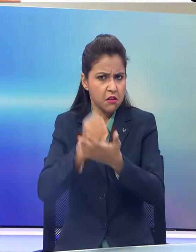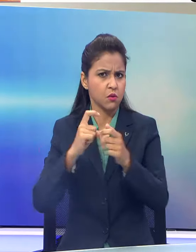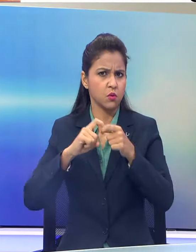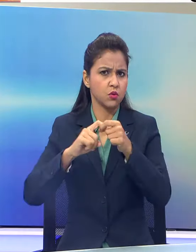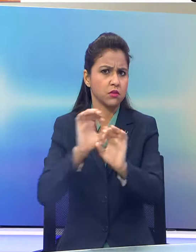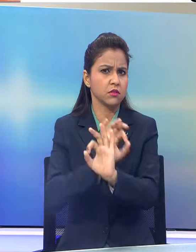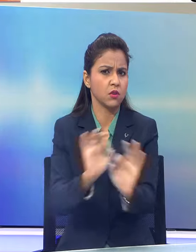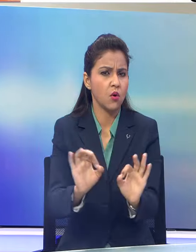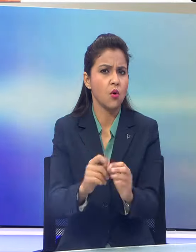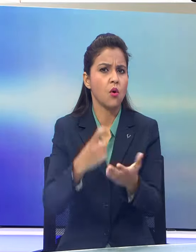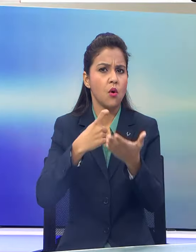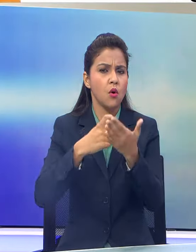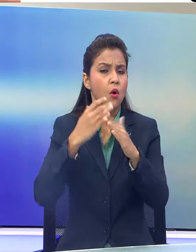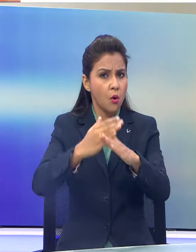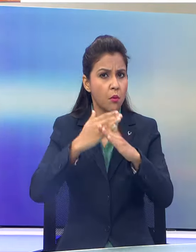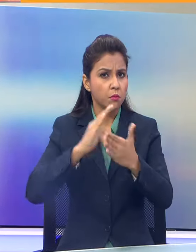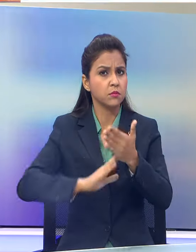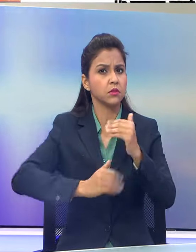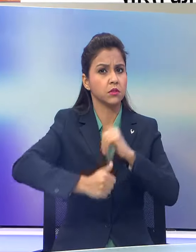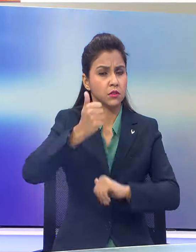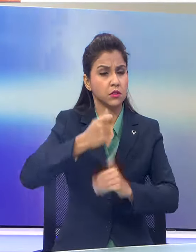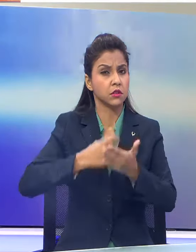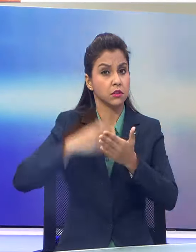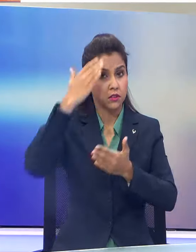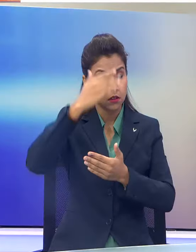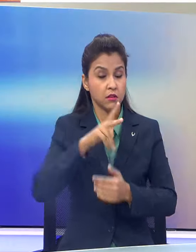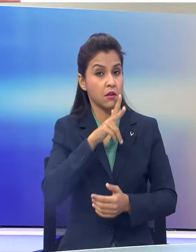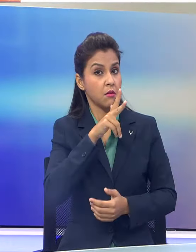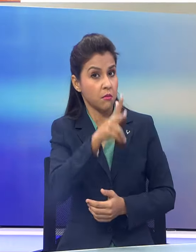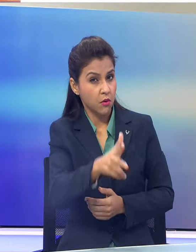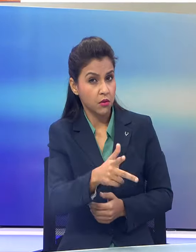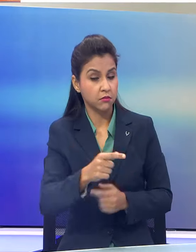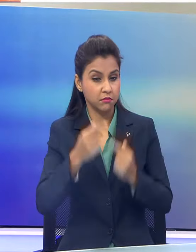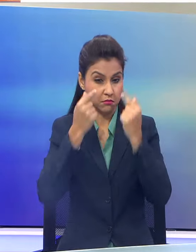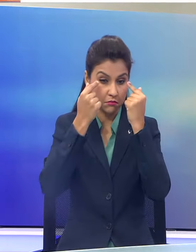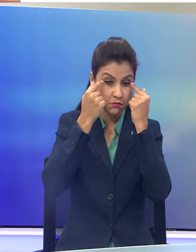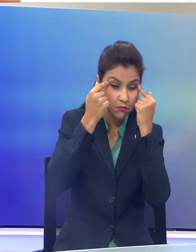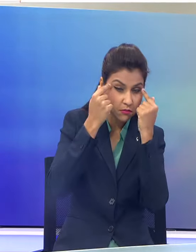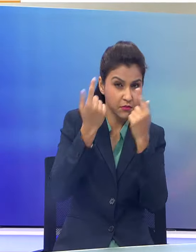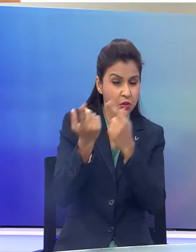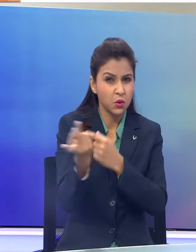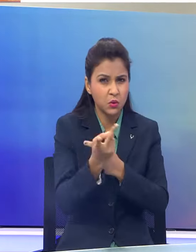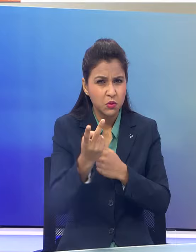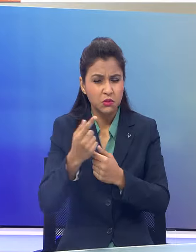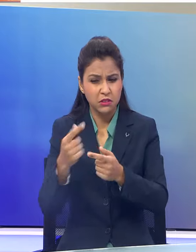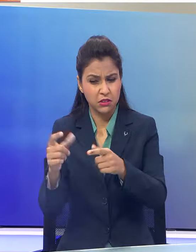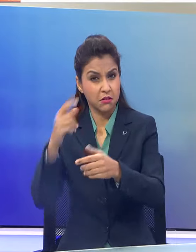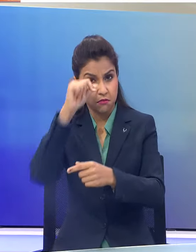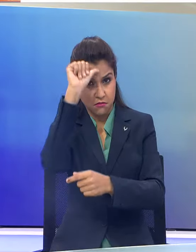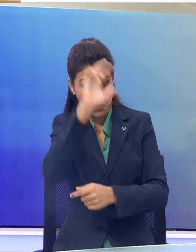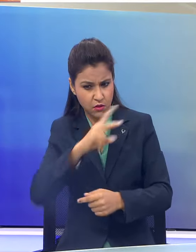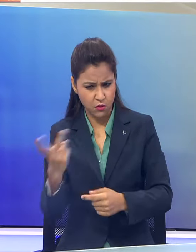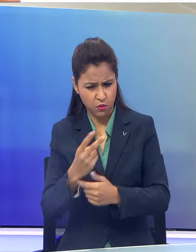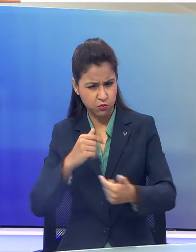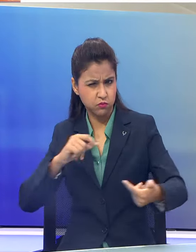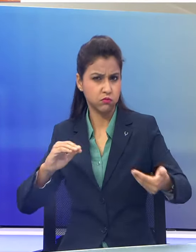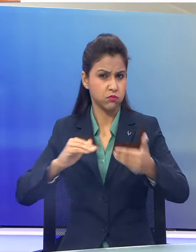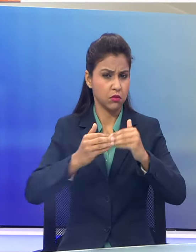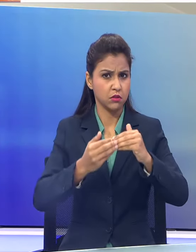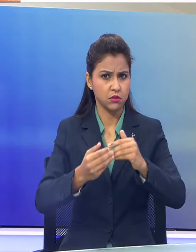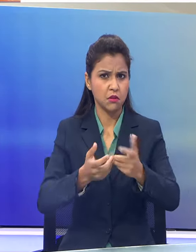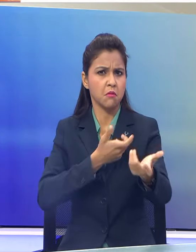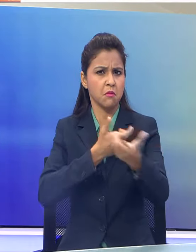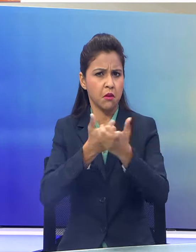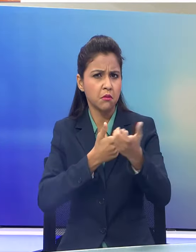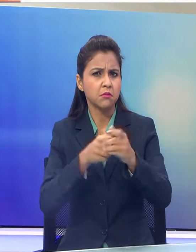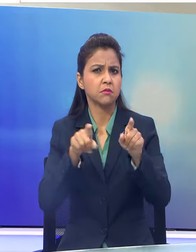है राजनात सिंग ने कहा कि मौझूदा समय में भारत और चीन के भी जिस सकरात्मक माहल में कमांडर्स तर पर चर्चा हो रही है